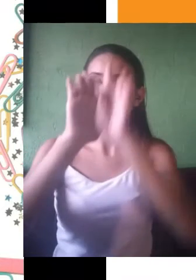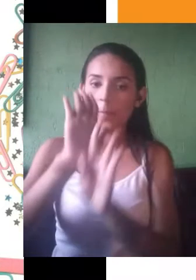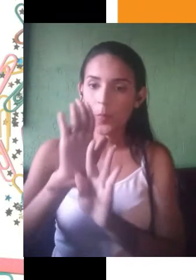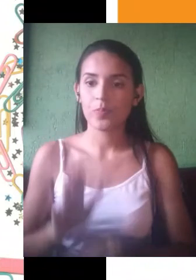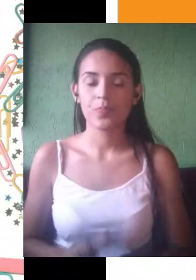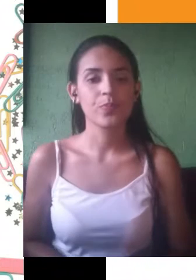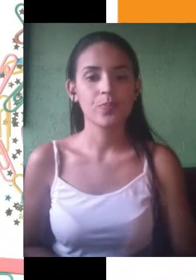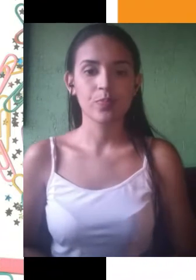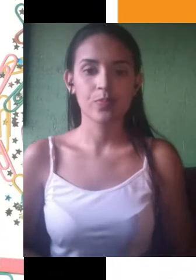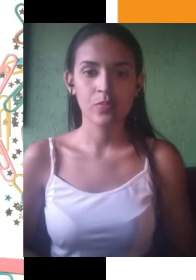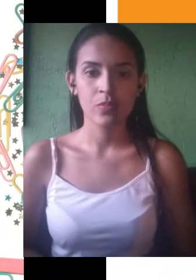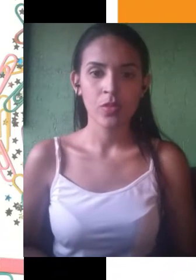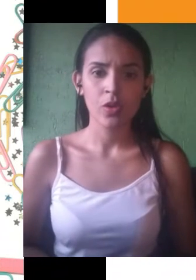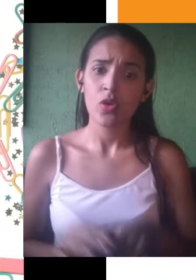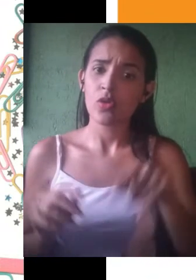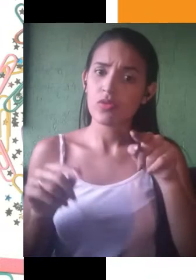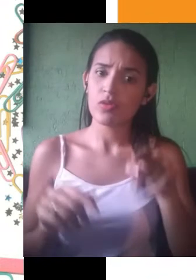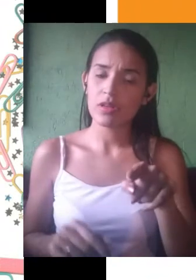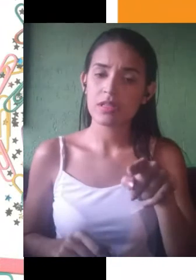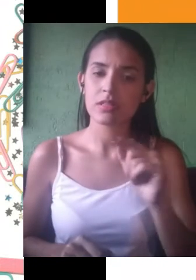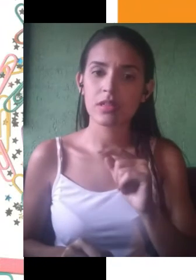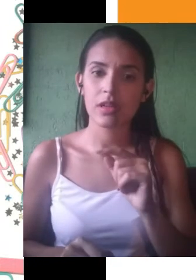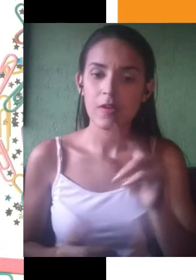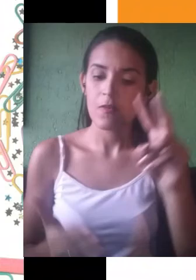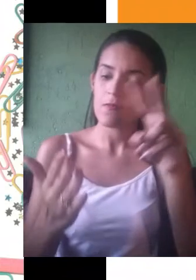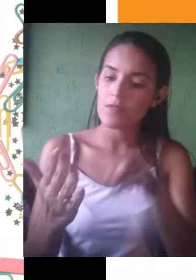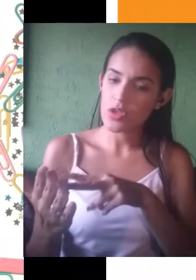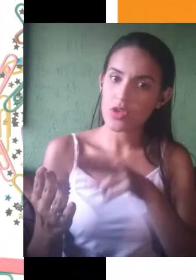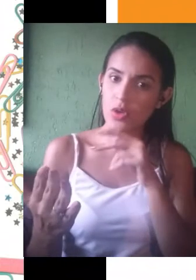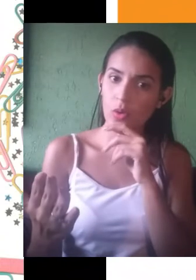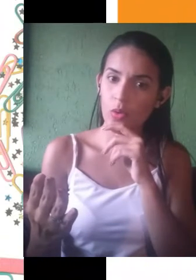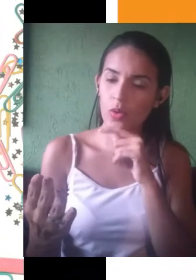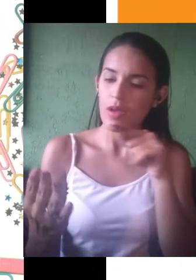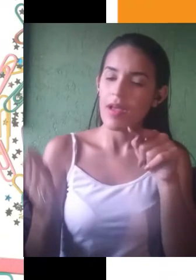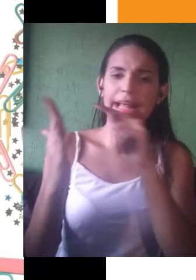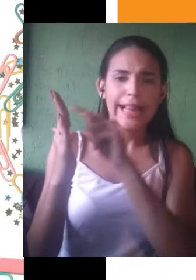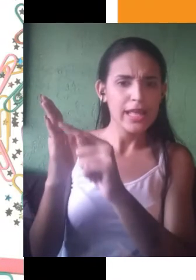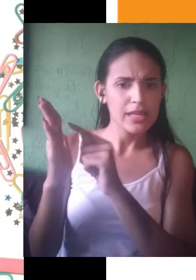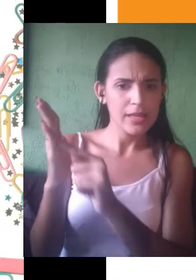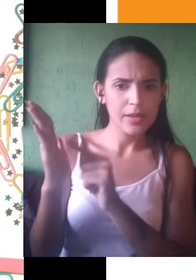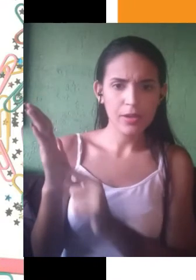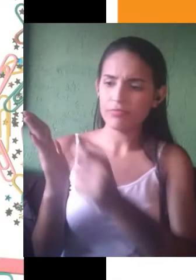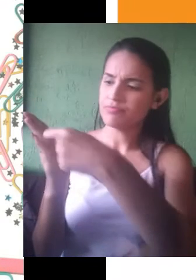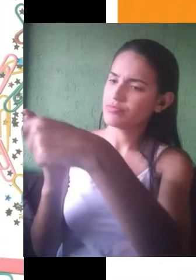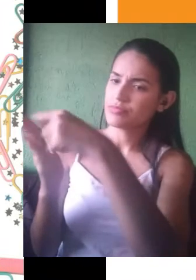selecionar quais dessas informações que nós identificamos enquanto liamos o texto no ativador, quais delas podem ser